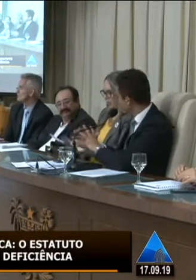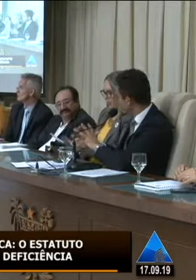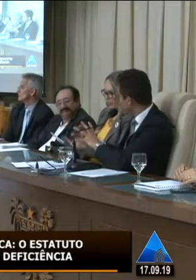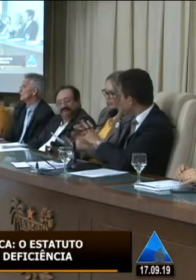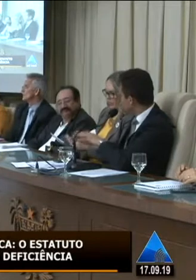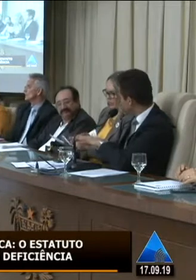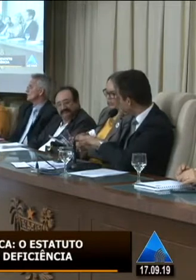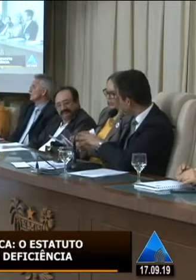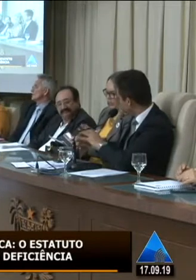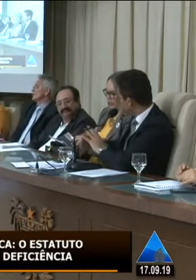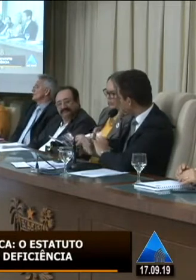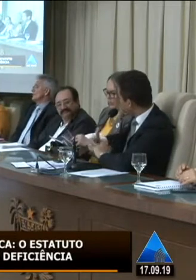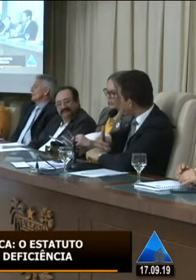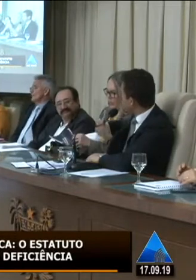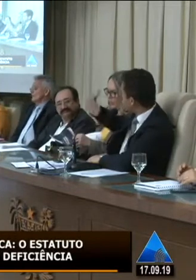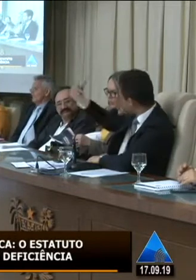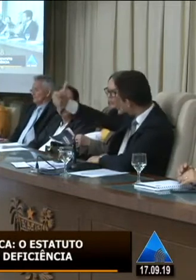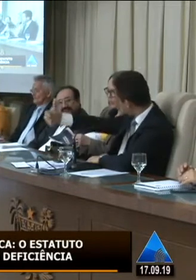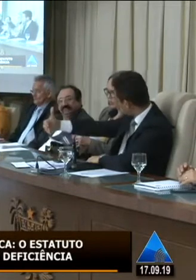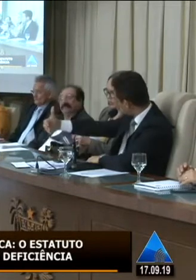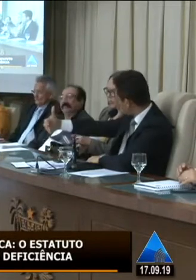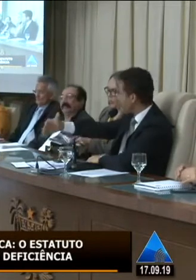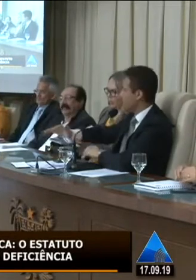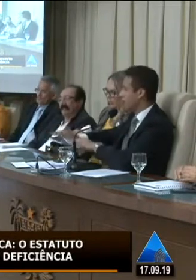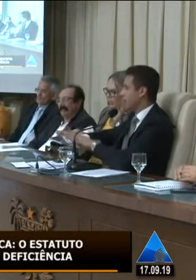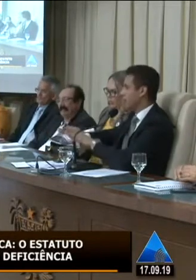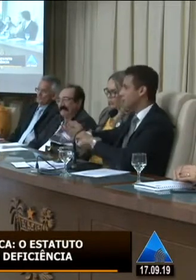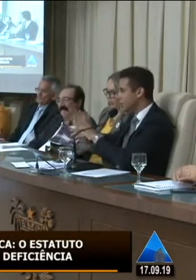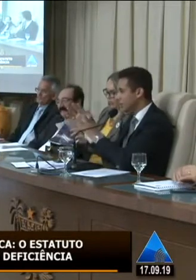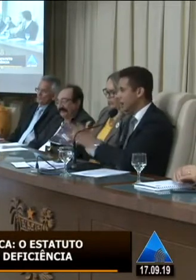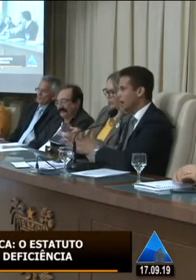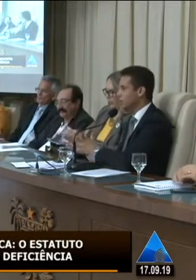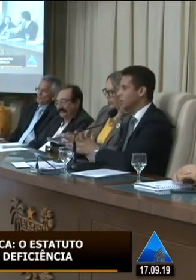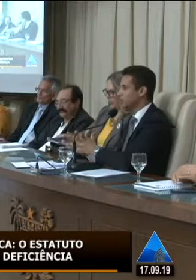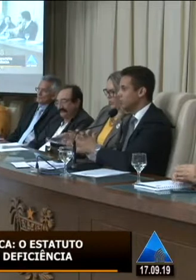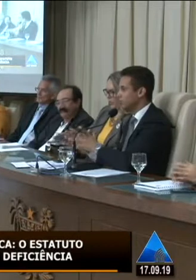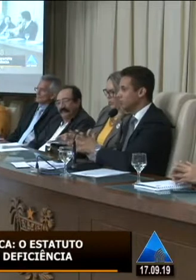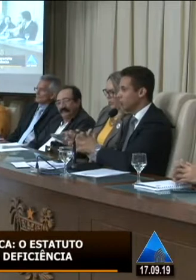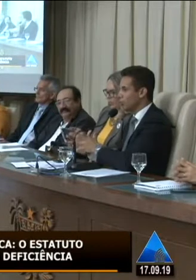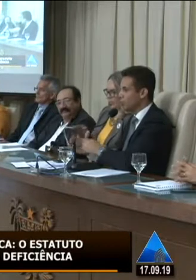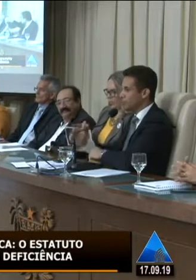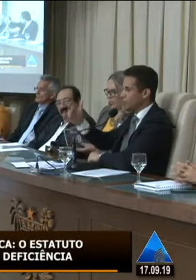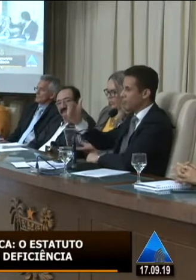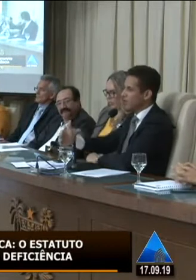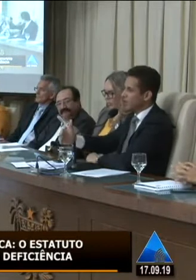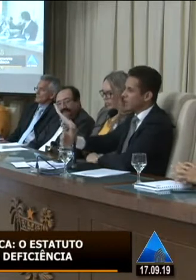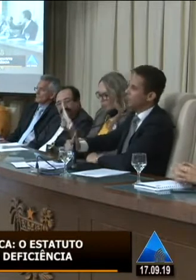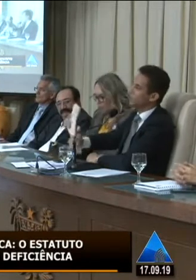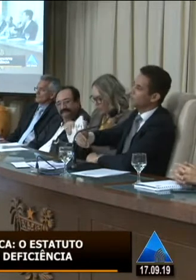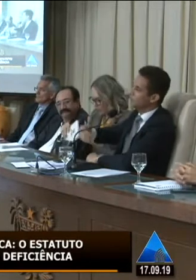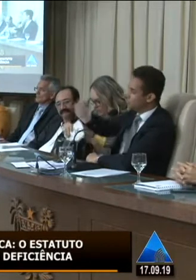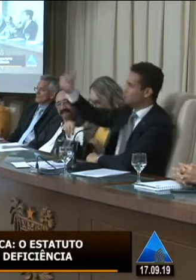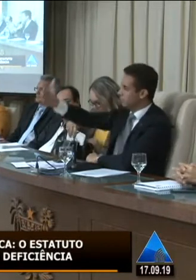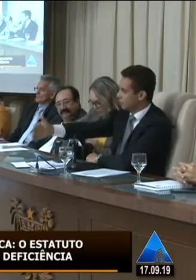encaminhamentos teremos mais um tempo ainda para unificar todo esse documento para finalizar